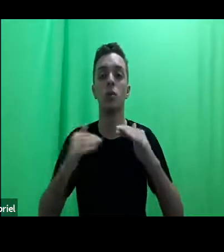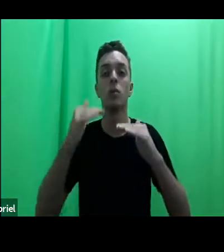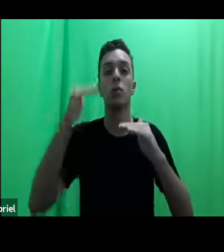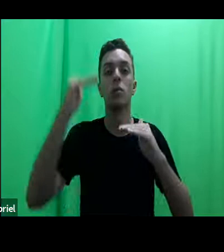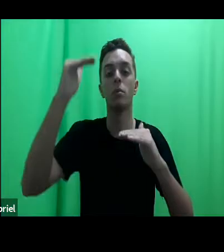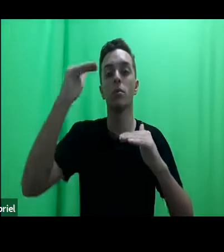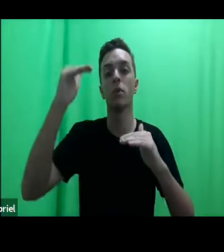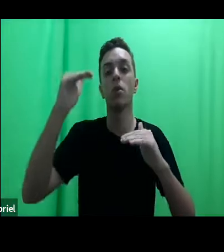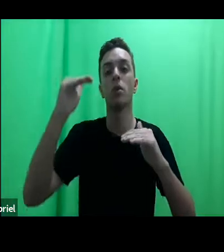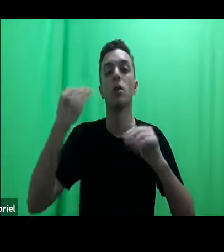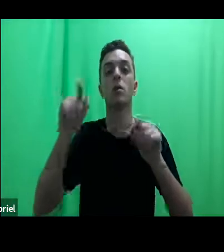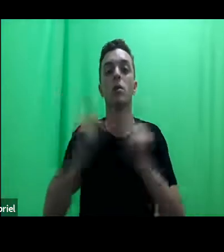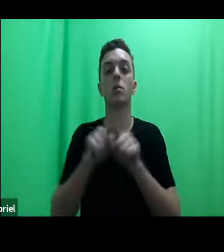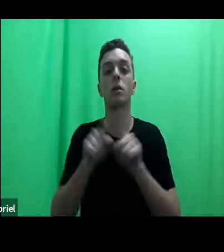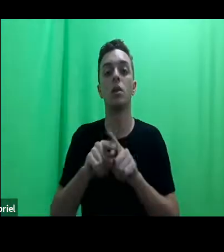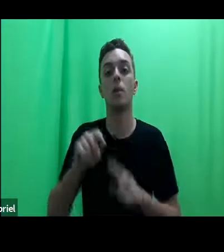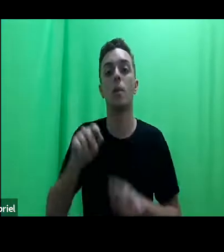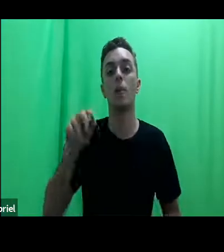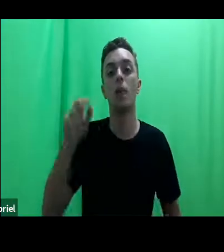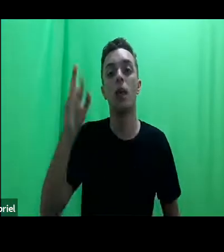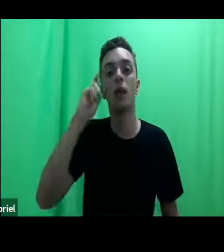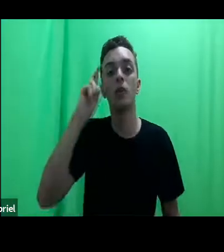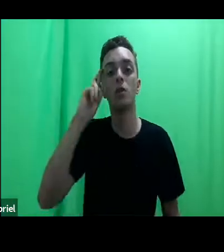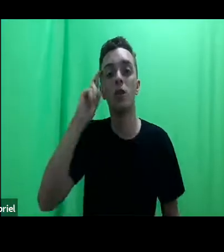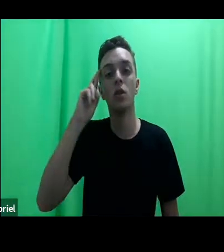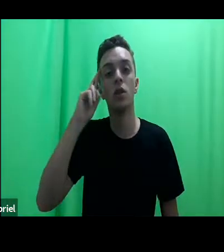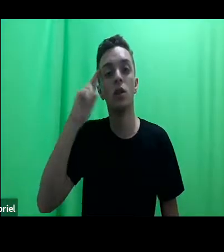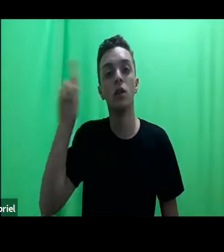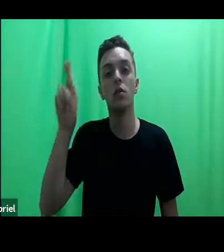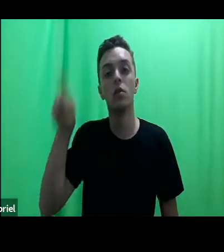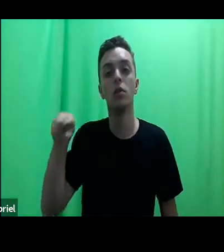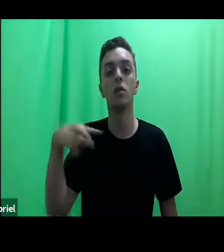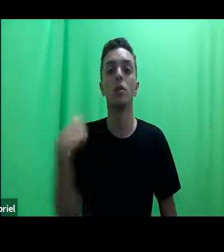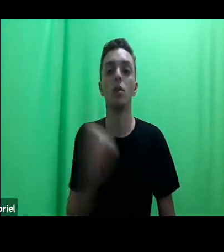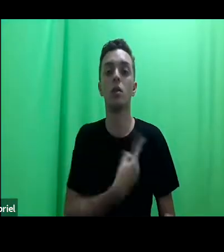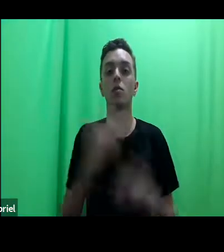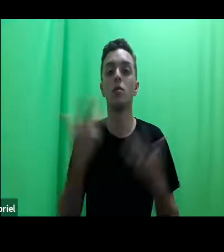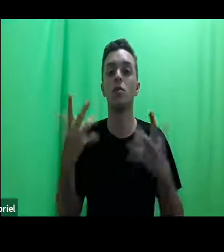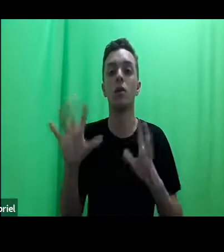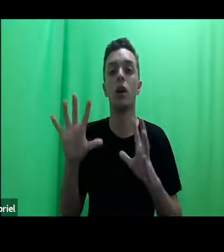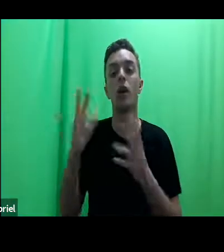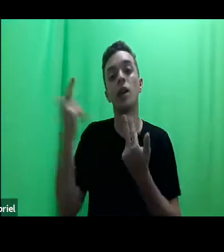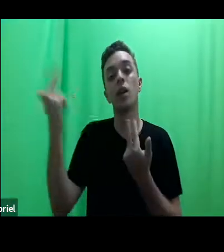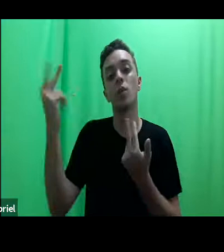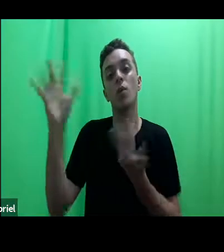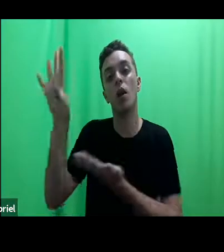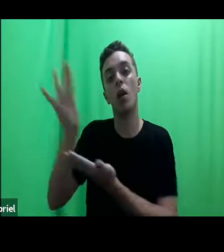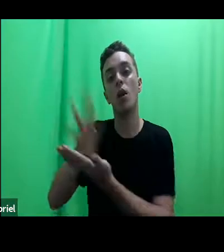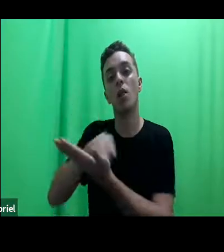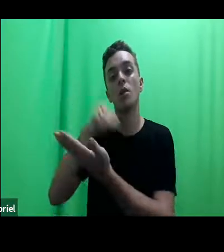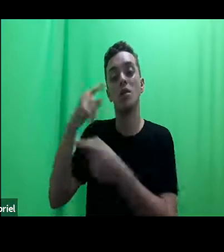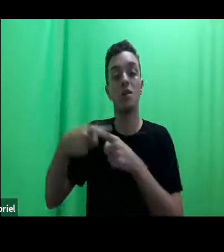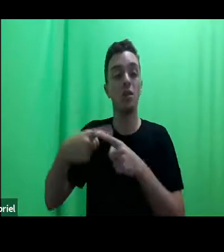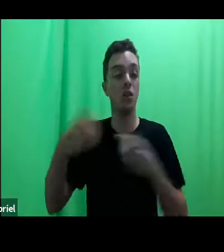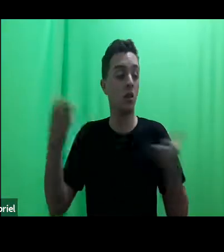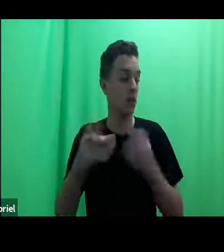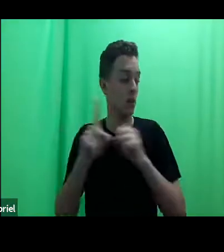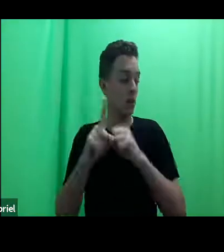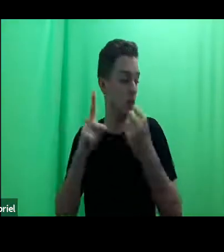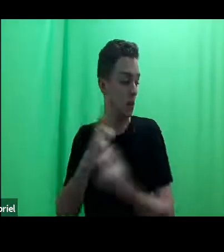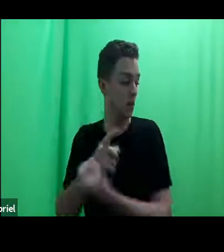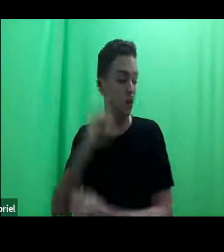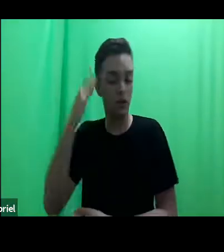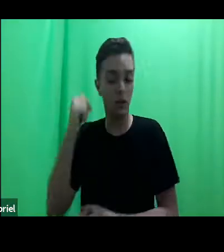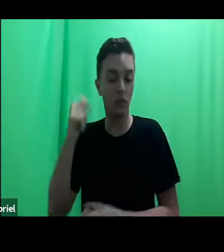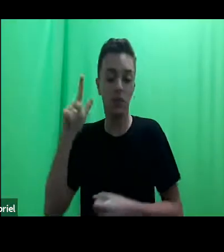racional, não pretende reproduzir essa lógica. Na ecologia de saberes é importante